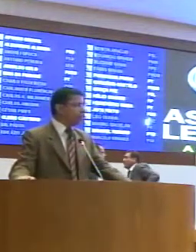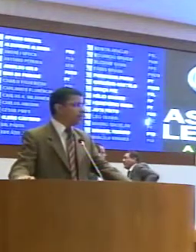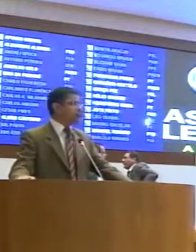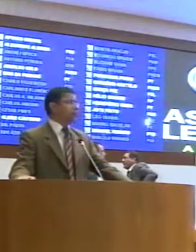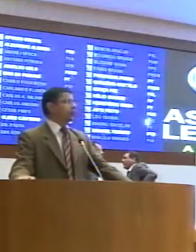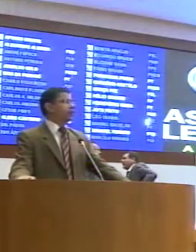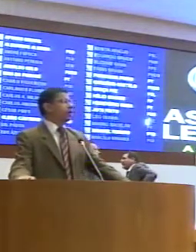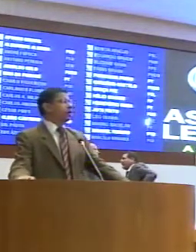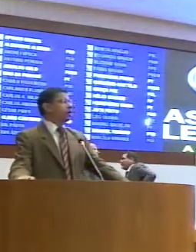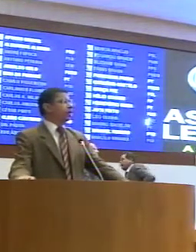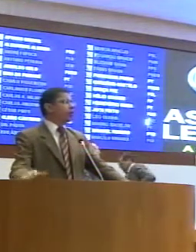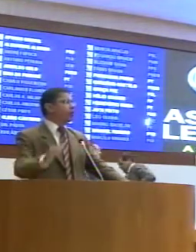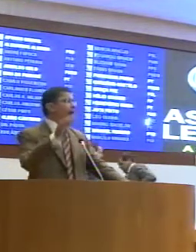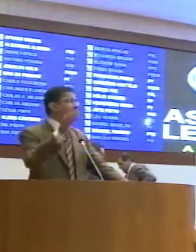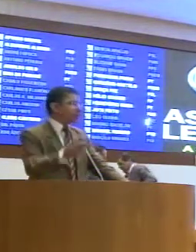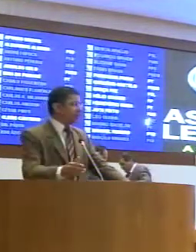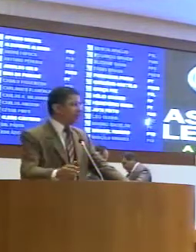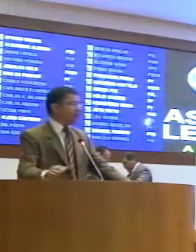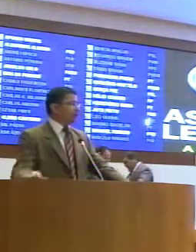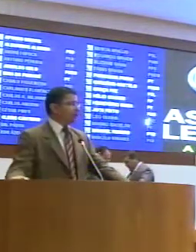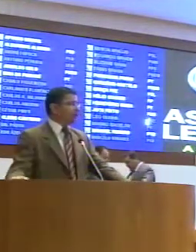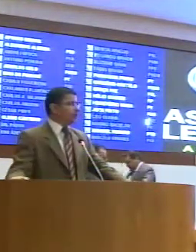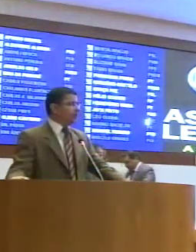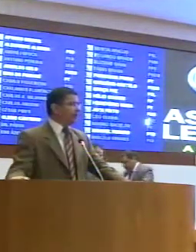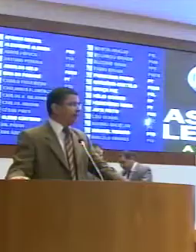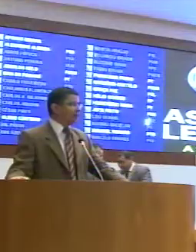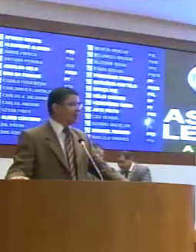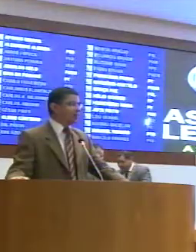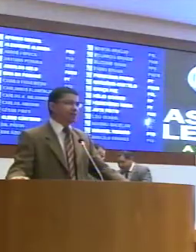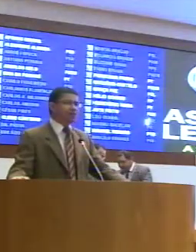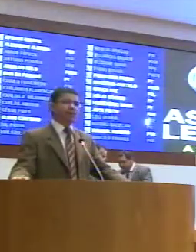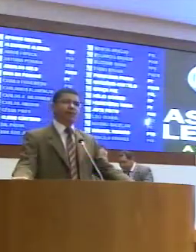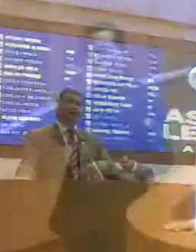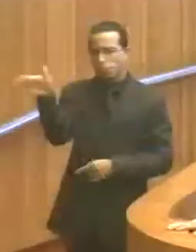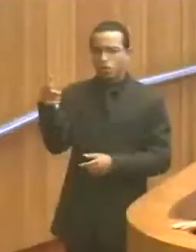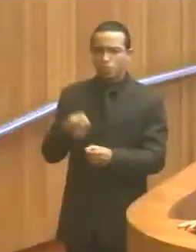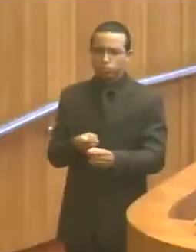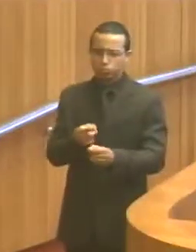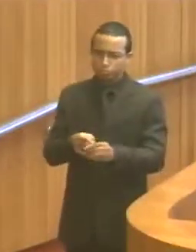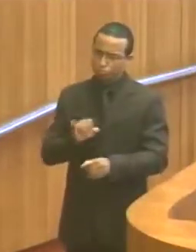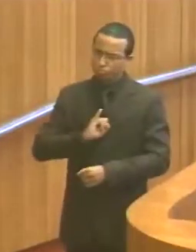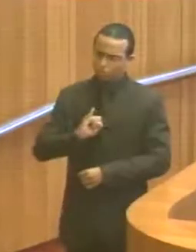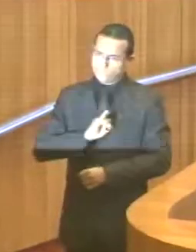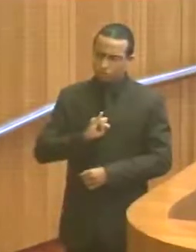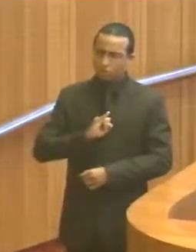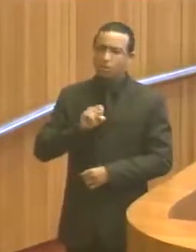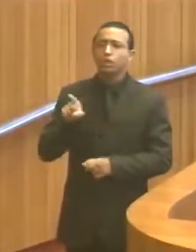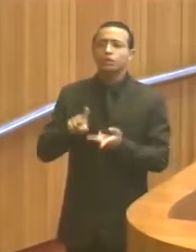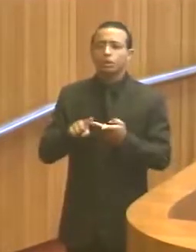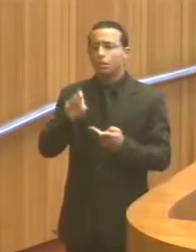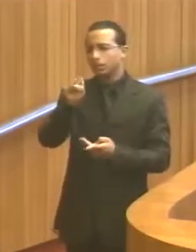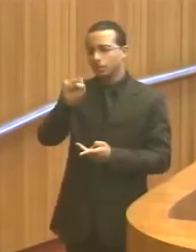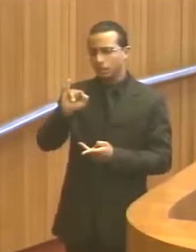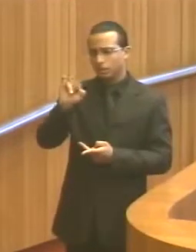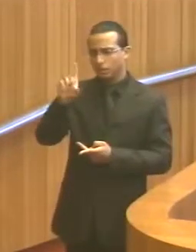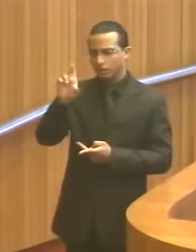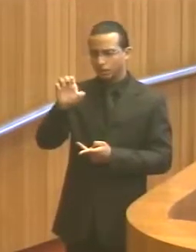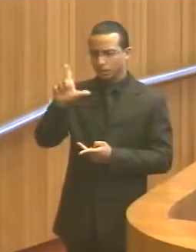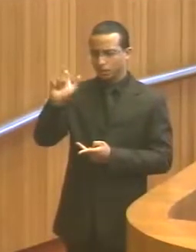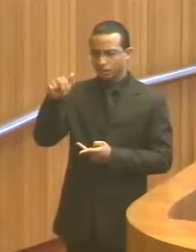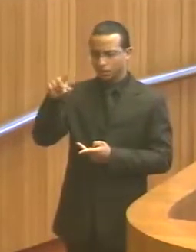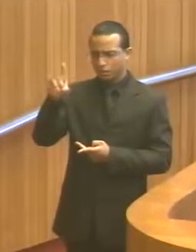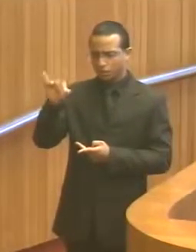Comissão de Direitos Humanos que compareça até o município de Imperatriz e o município de Cidelândia